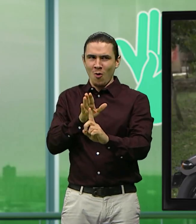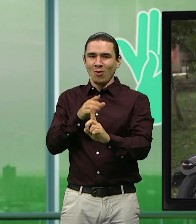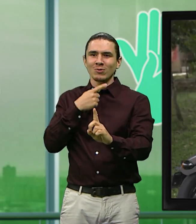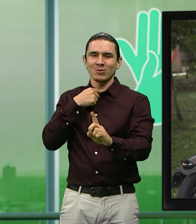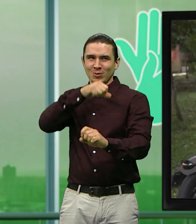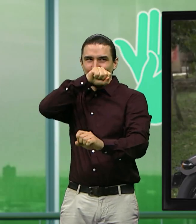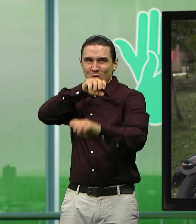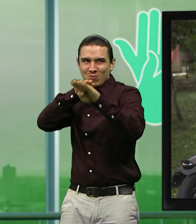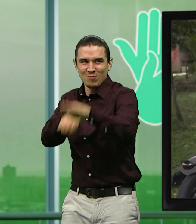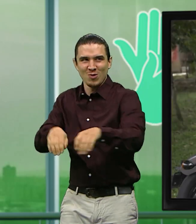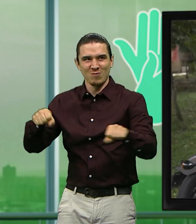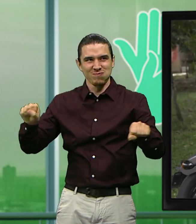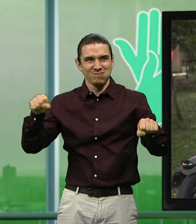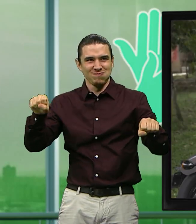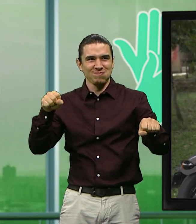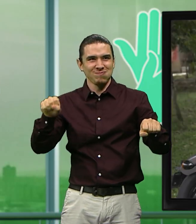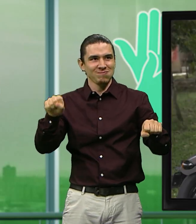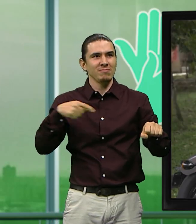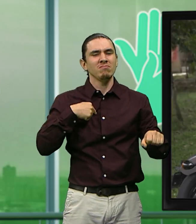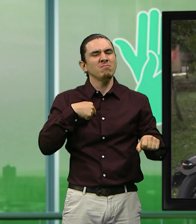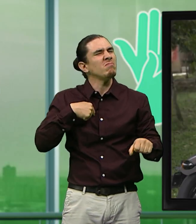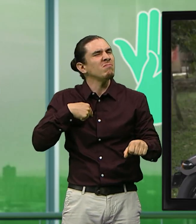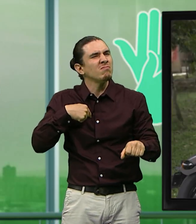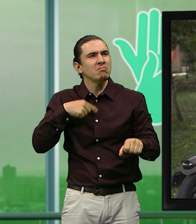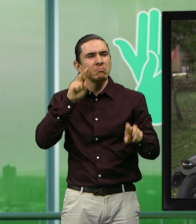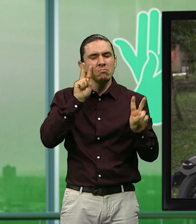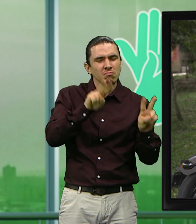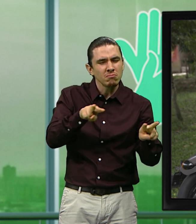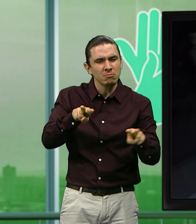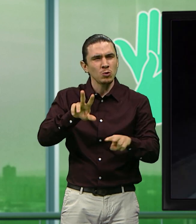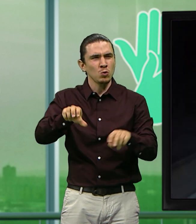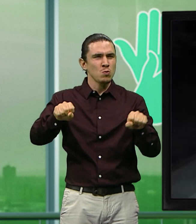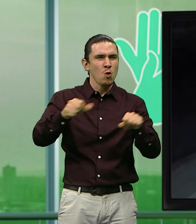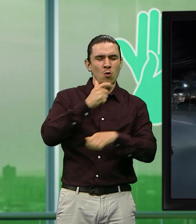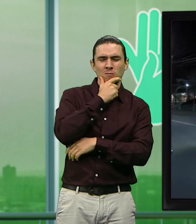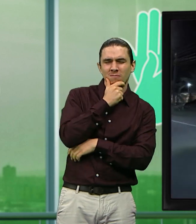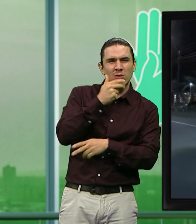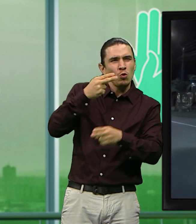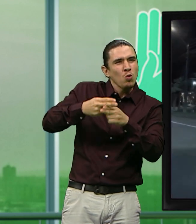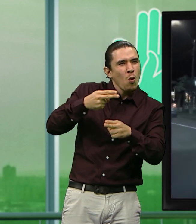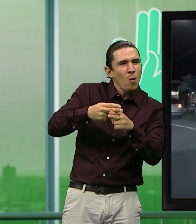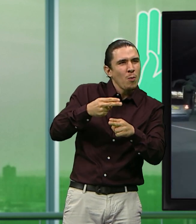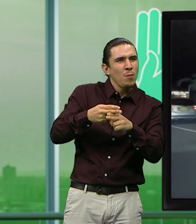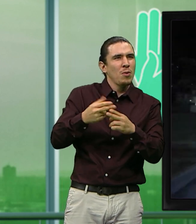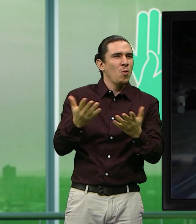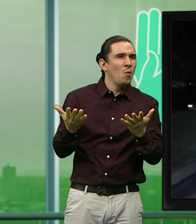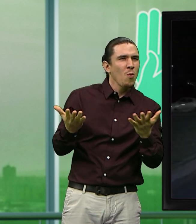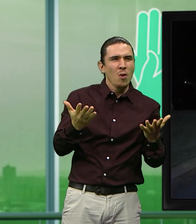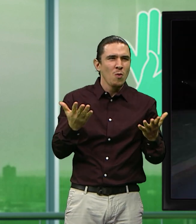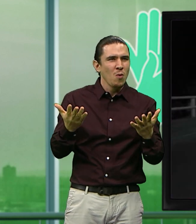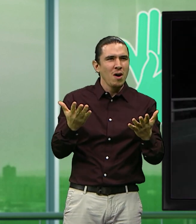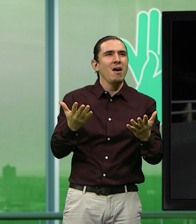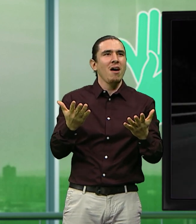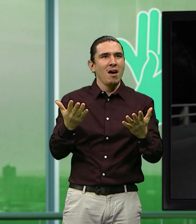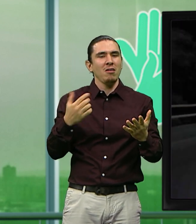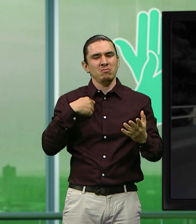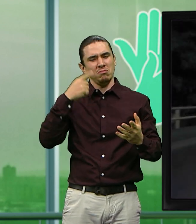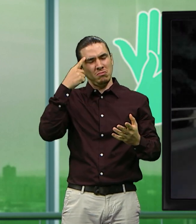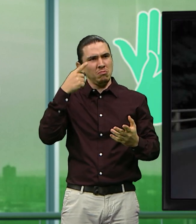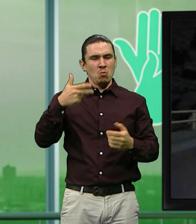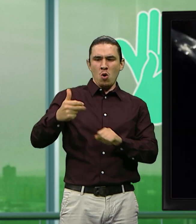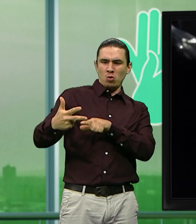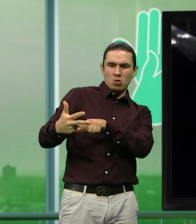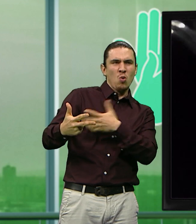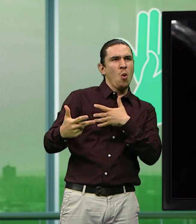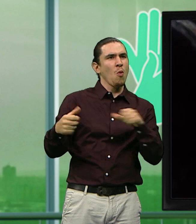con ellas y terminé conociendo mucho más allá de lo que es la moto. Incluso la primera motocicleta que